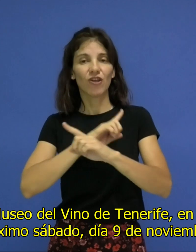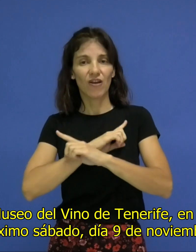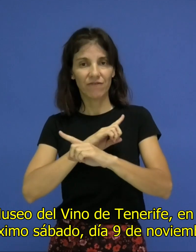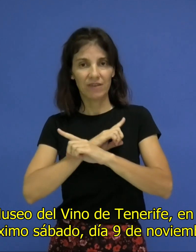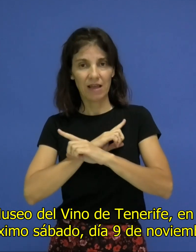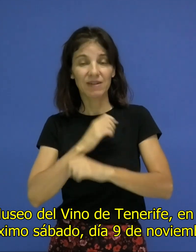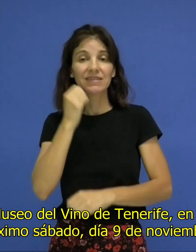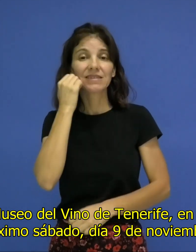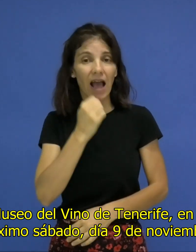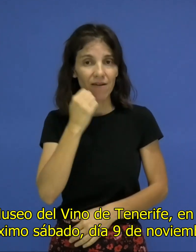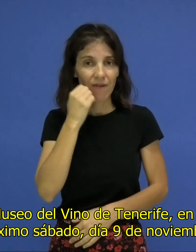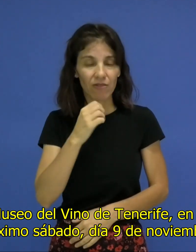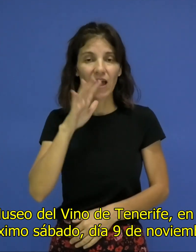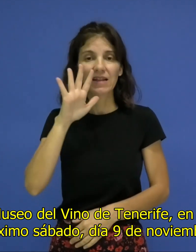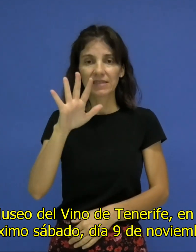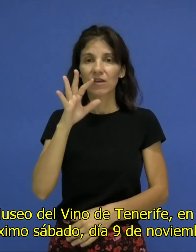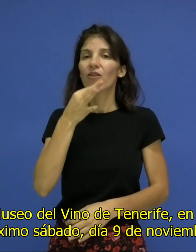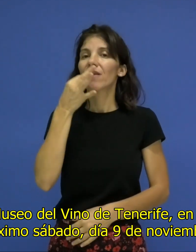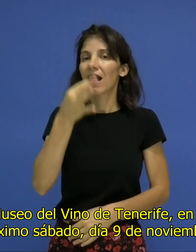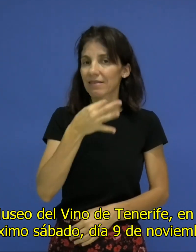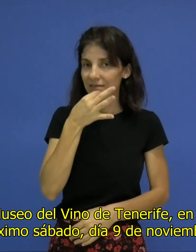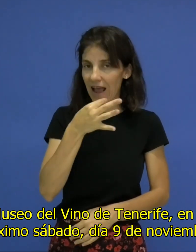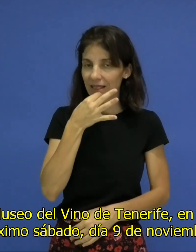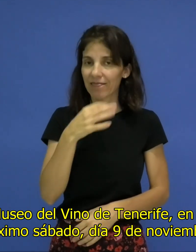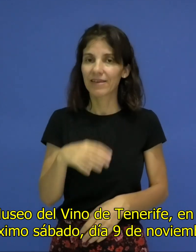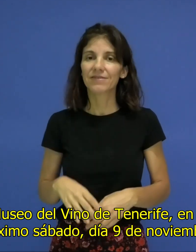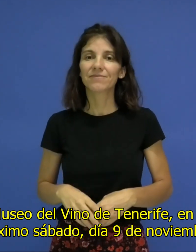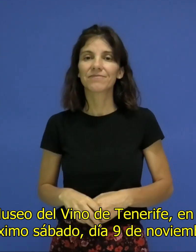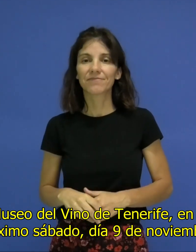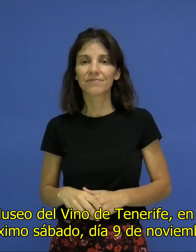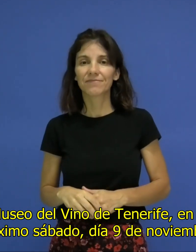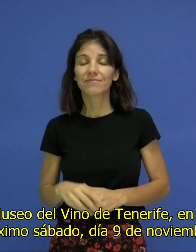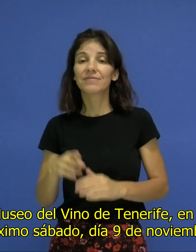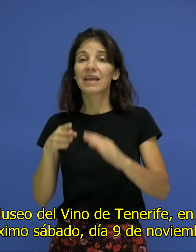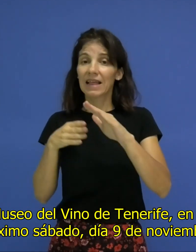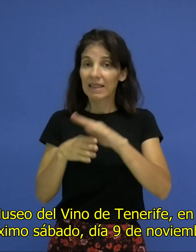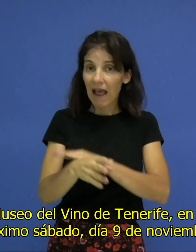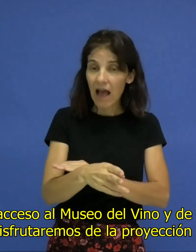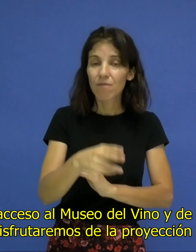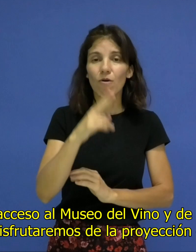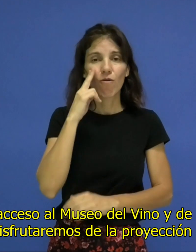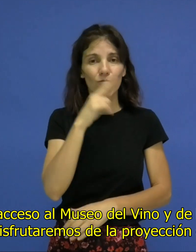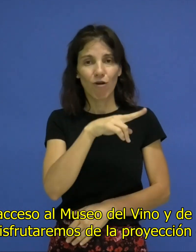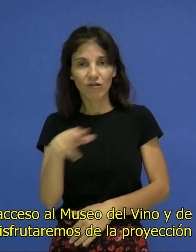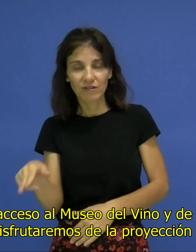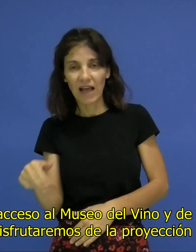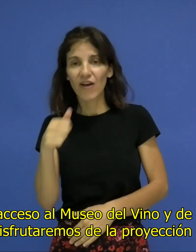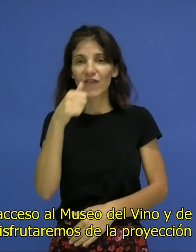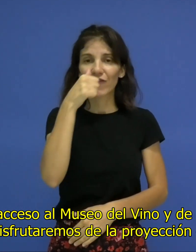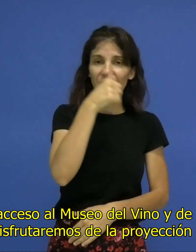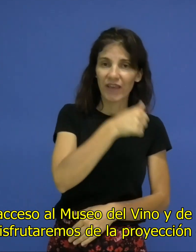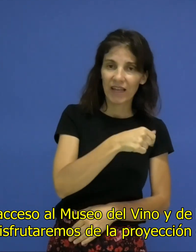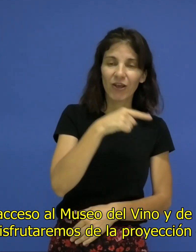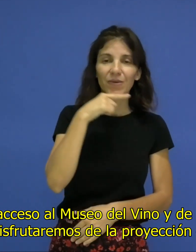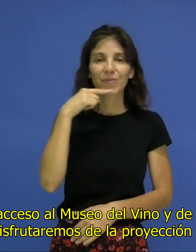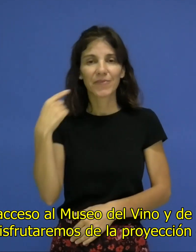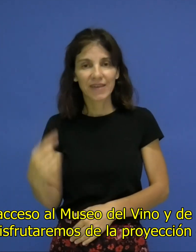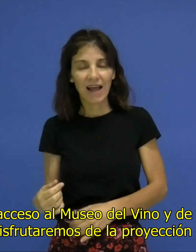Será el próximo sábado, día 9 de noviembre a las 5 de la tarde. Tendremos acceso al